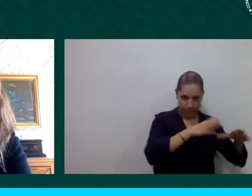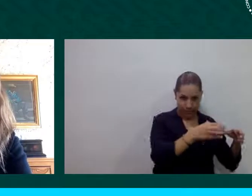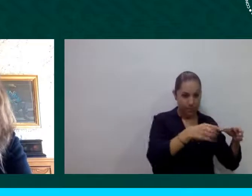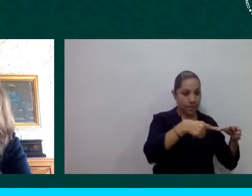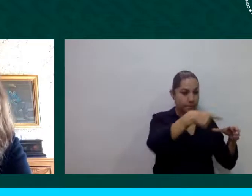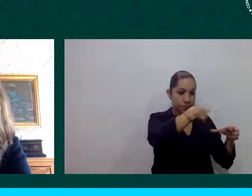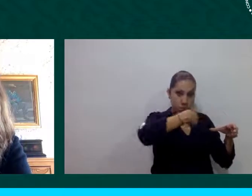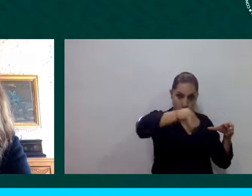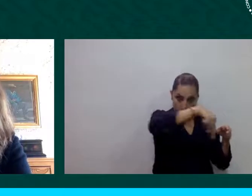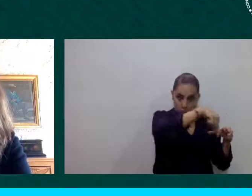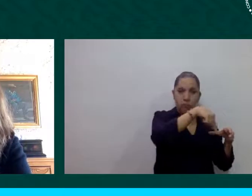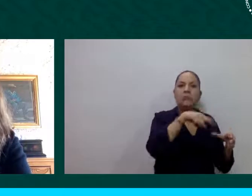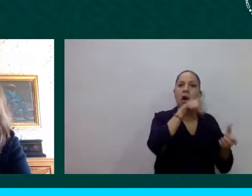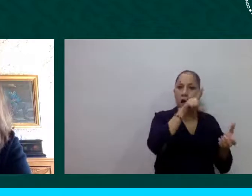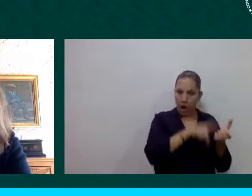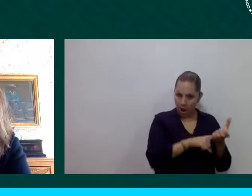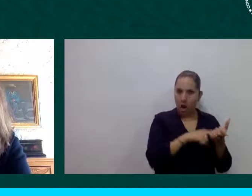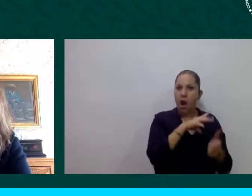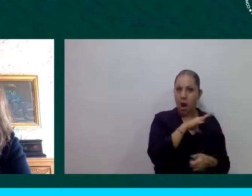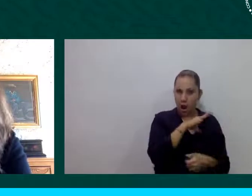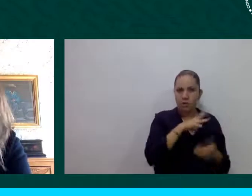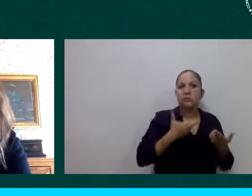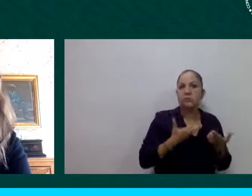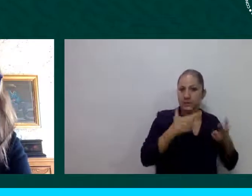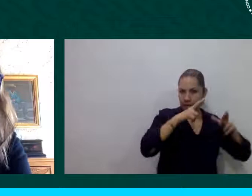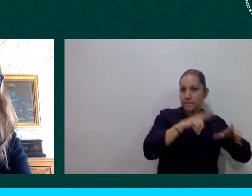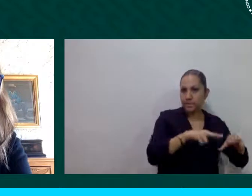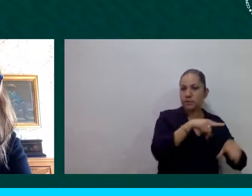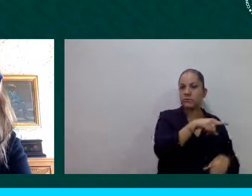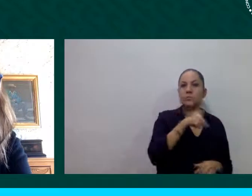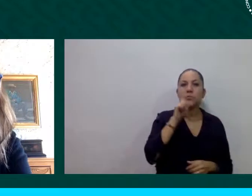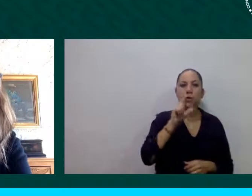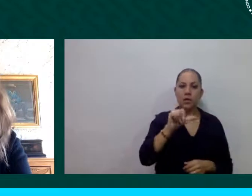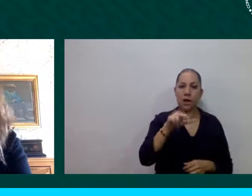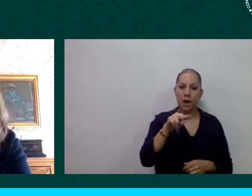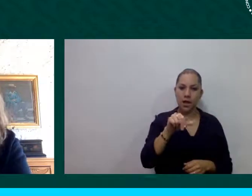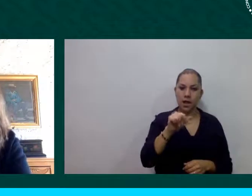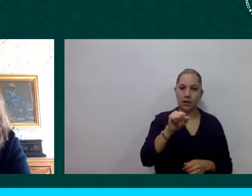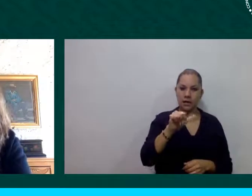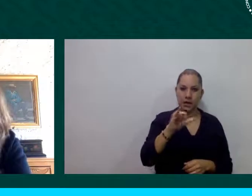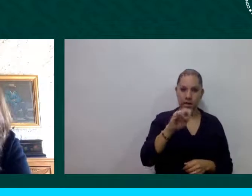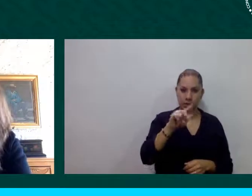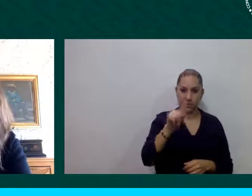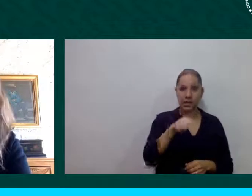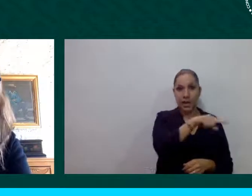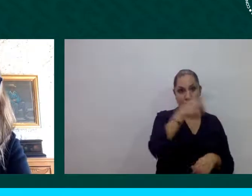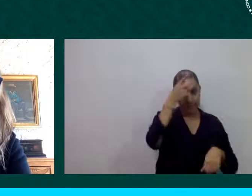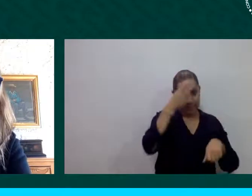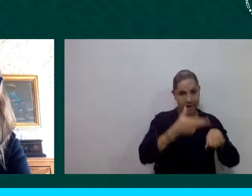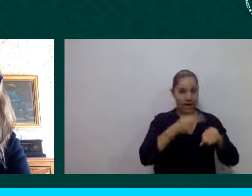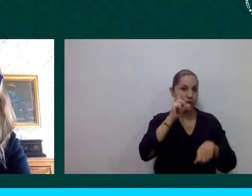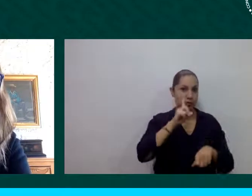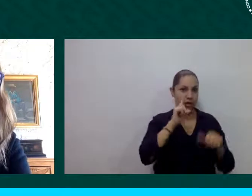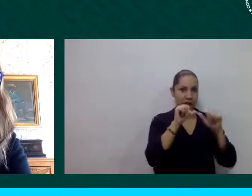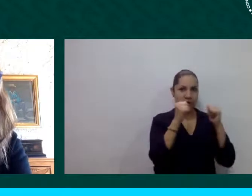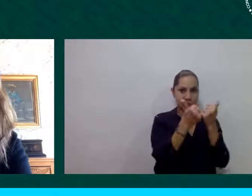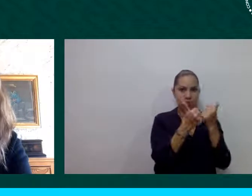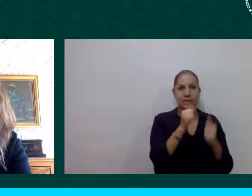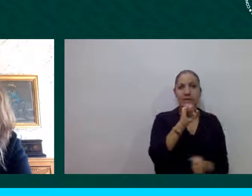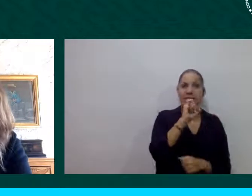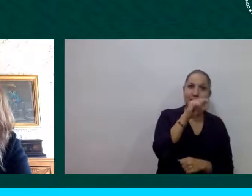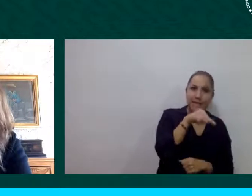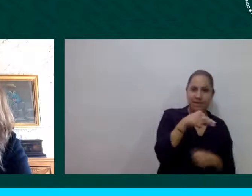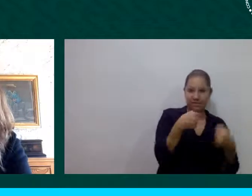Ana Saiz directora de Sin Fronteras y bueno pues surgió la inquietud a partir de su participación